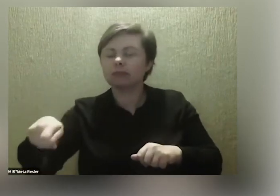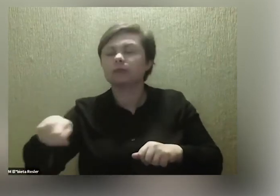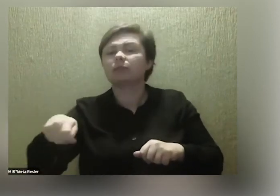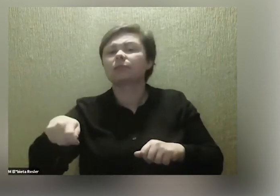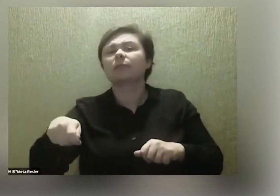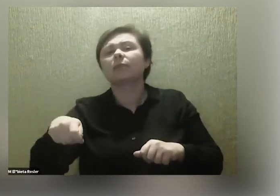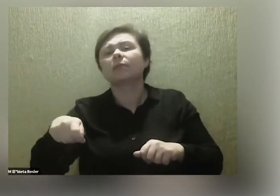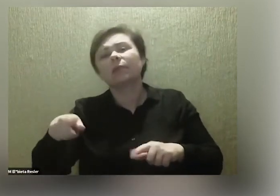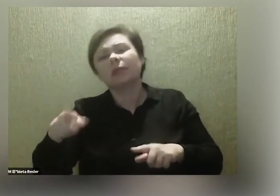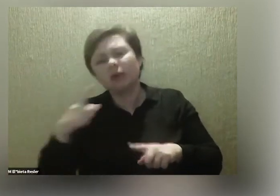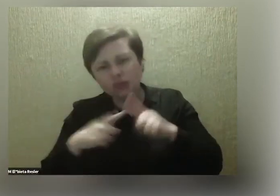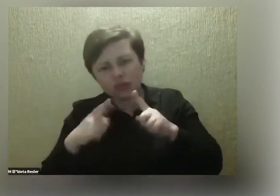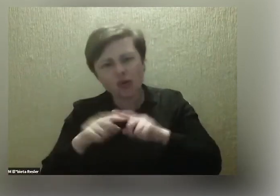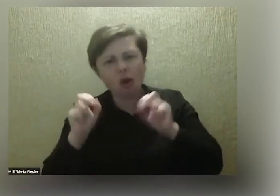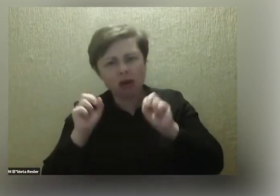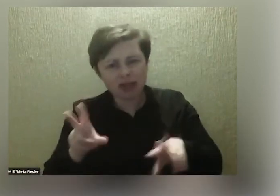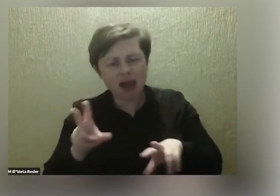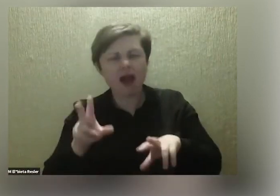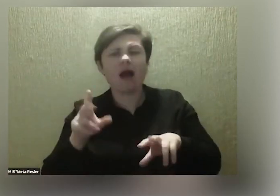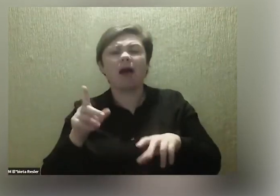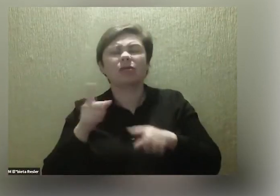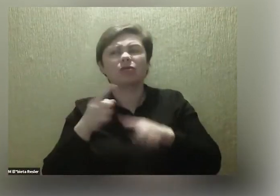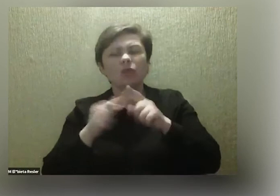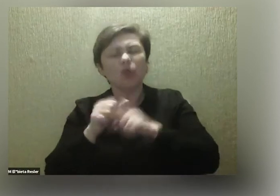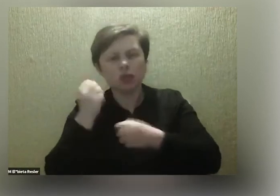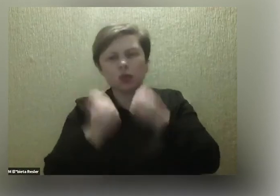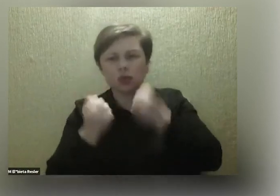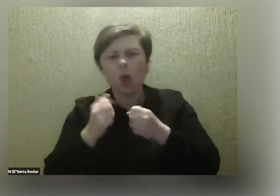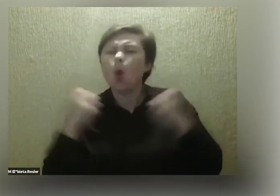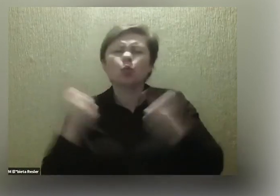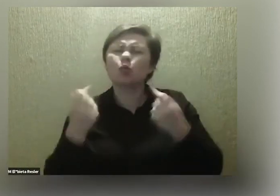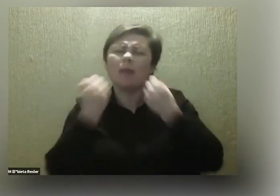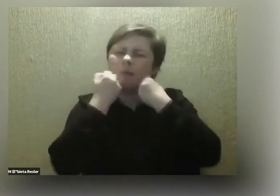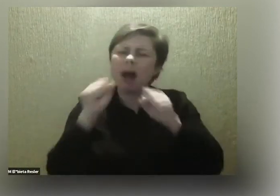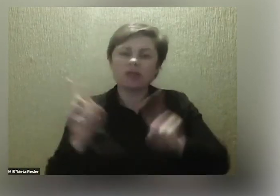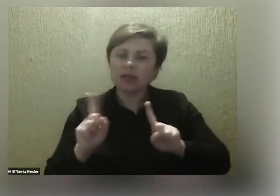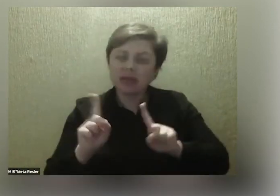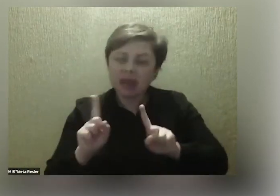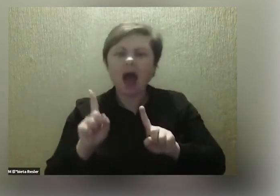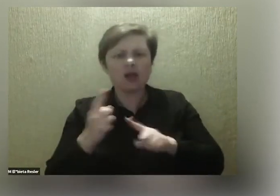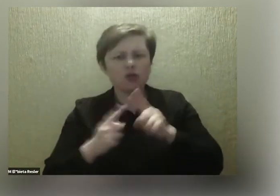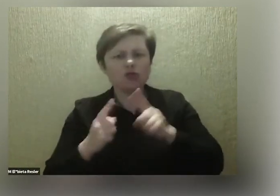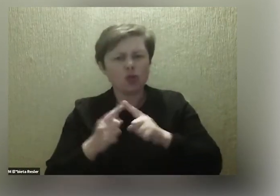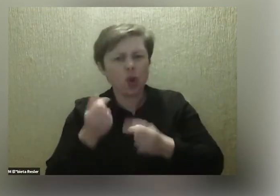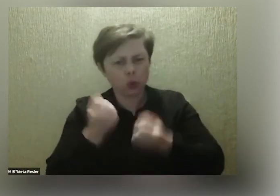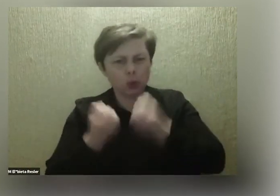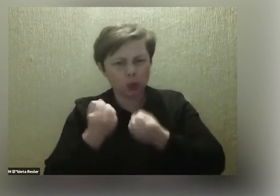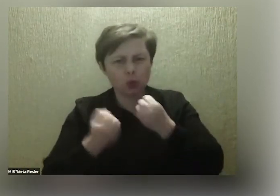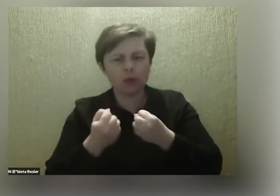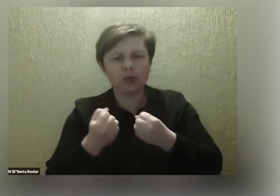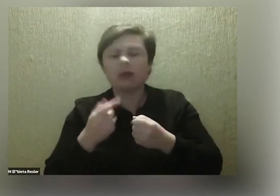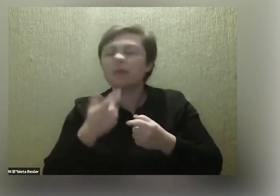Myślę, że troszkę tak, bo troszkę jest faktycznie trudniej. Nie jakoś super bardzo, ale odrobinkę tak. Tak. I przede wszystkim w kwestii